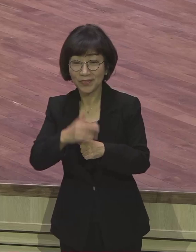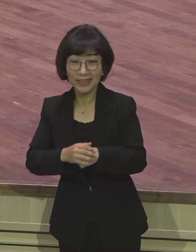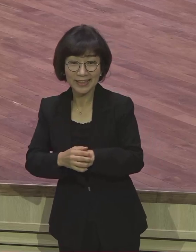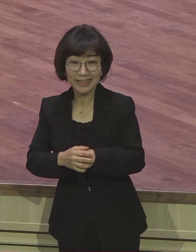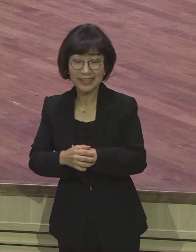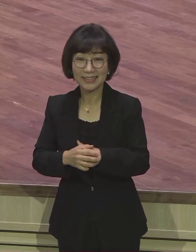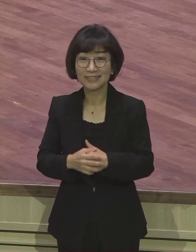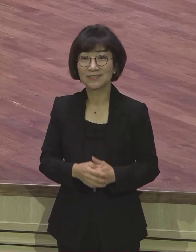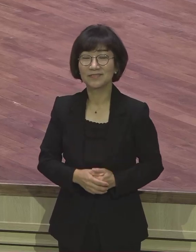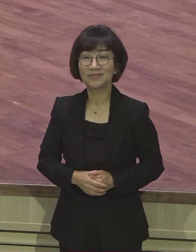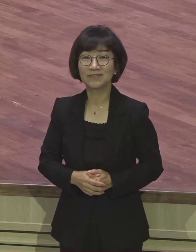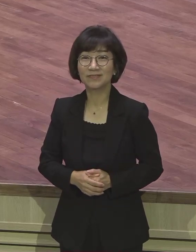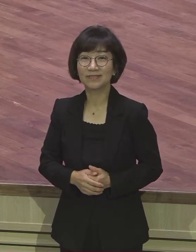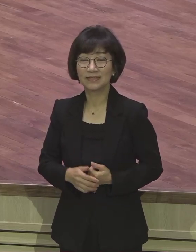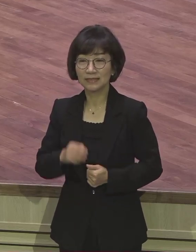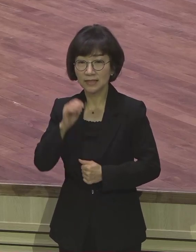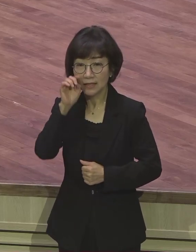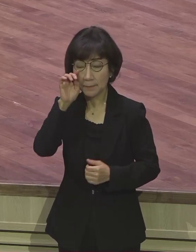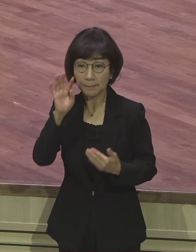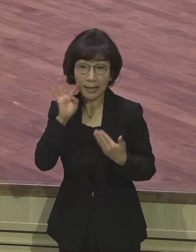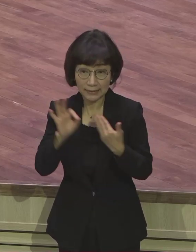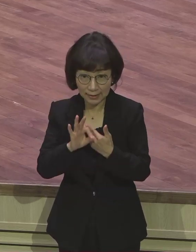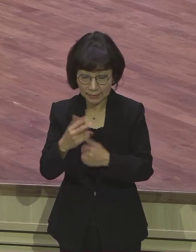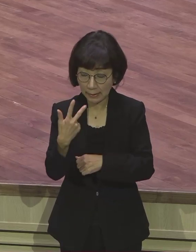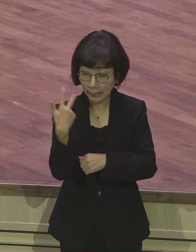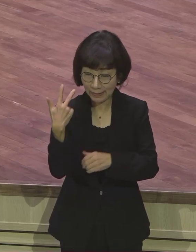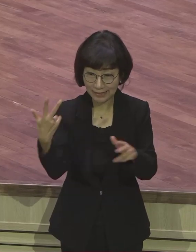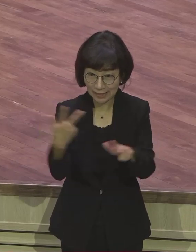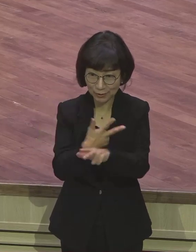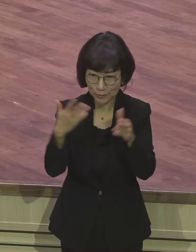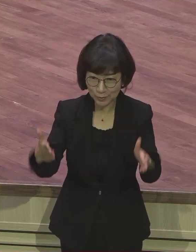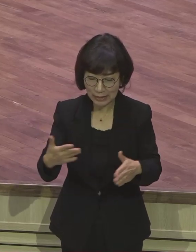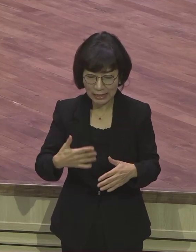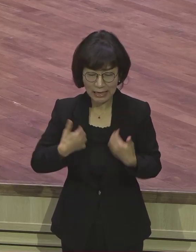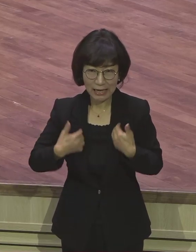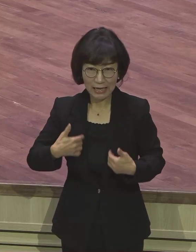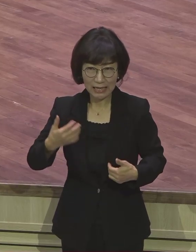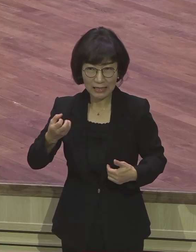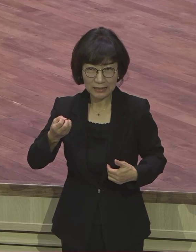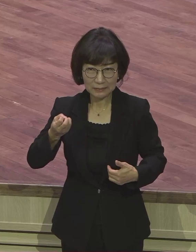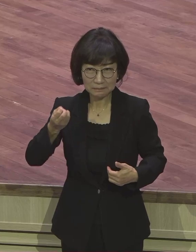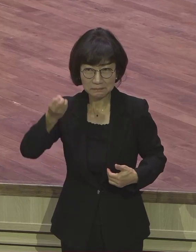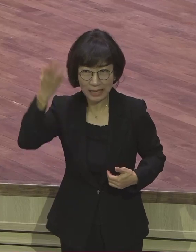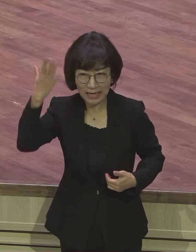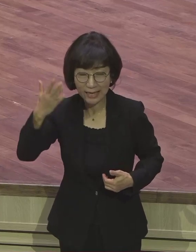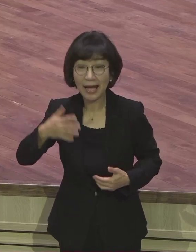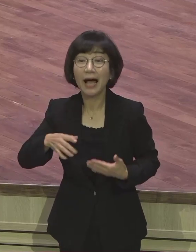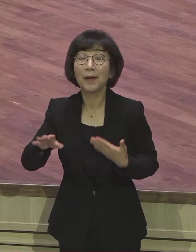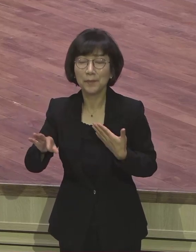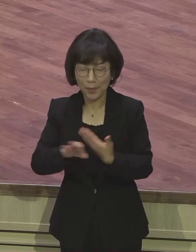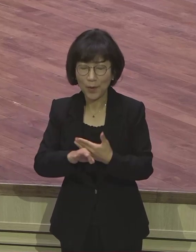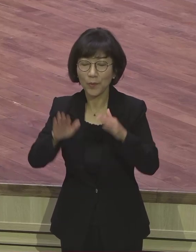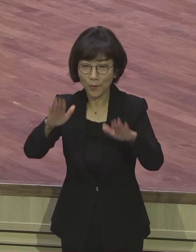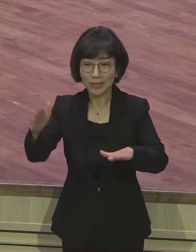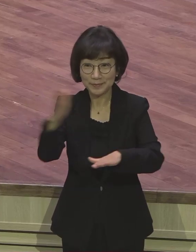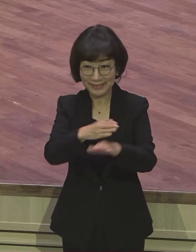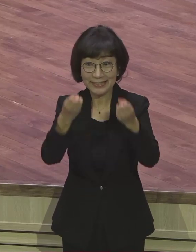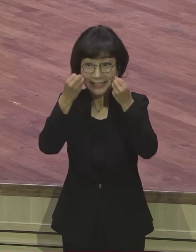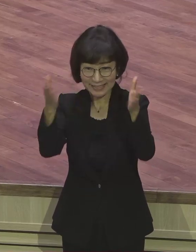삶을 이런저런 이유로 살지 못하신 분들. 오늘부터 이제 예틀을 깨시기 바랍니다. 예틀.